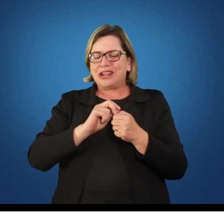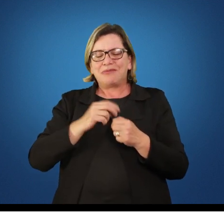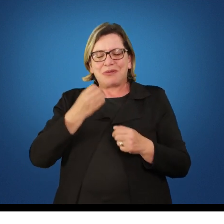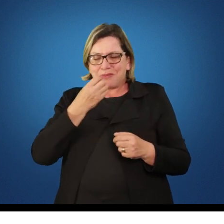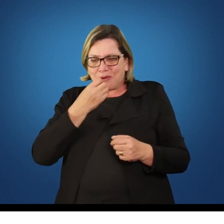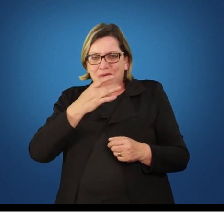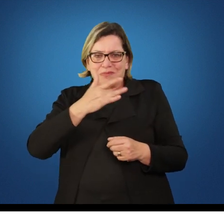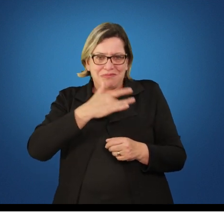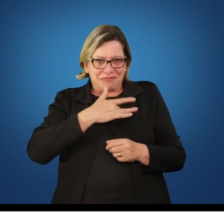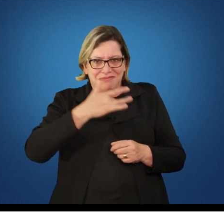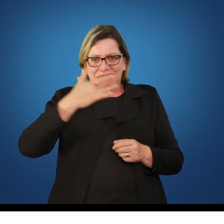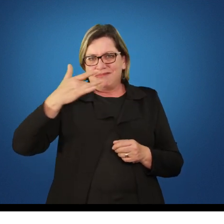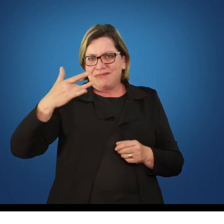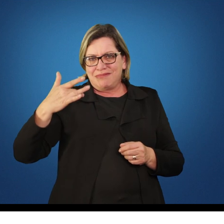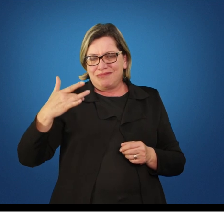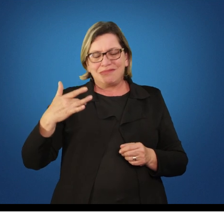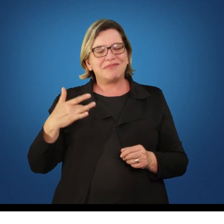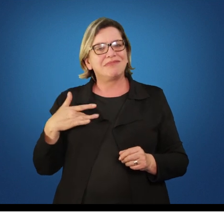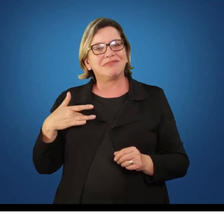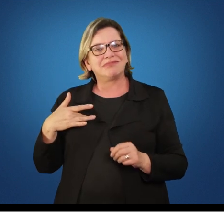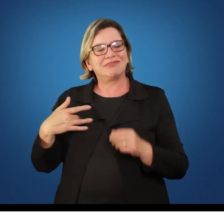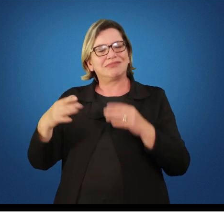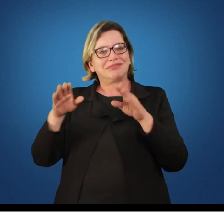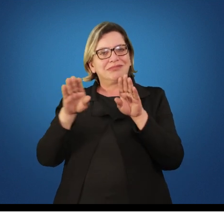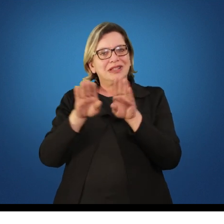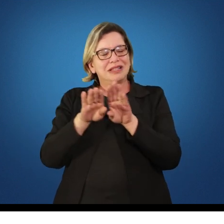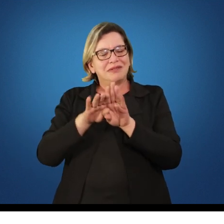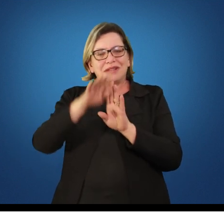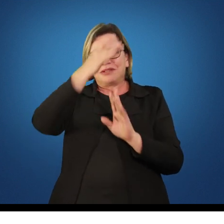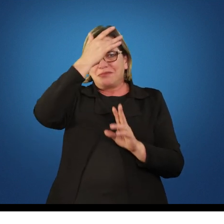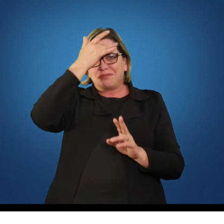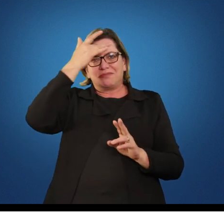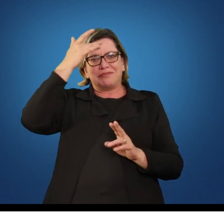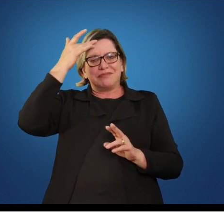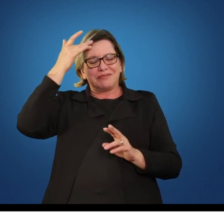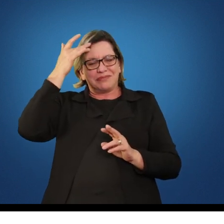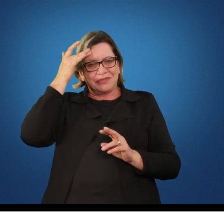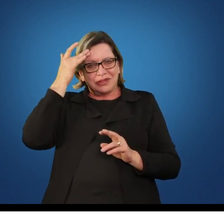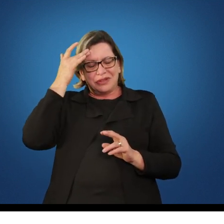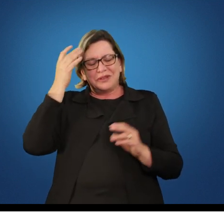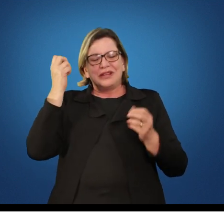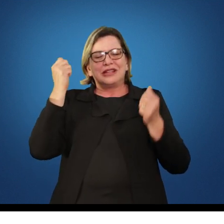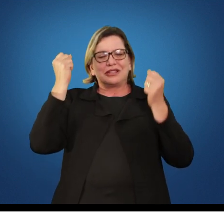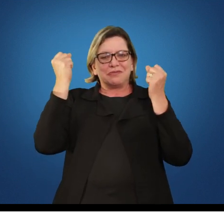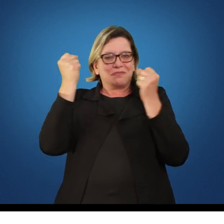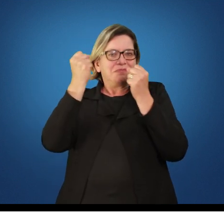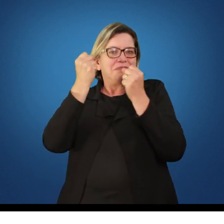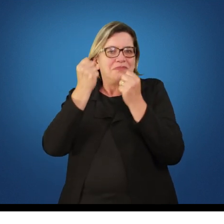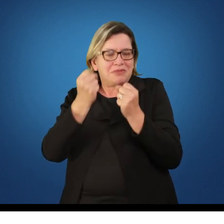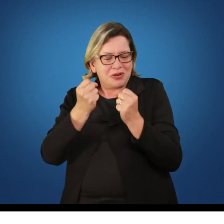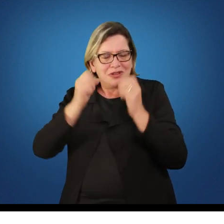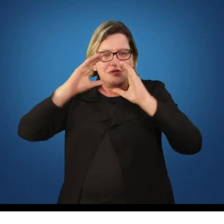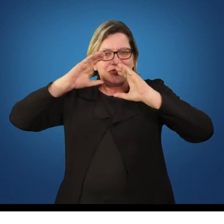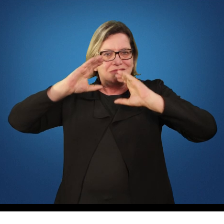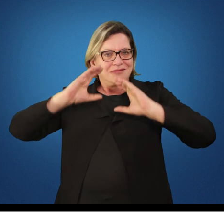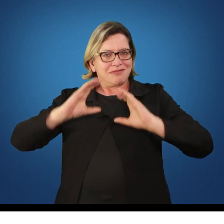ter uma boa saúde, e também pessoas preparadas para o exercício da cidadania, com